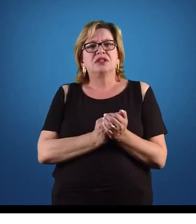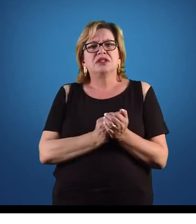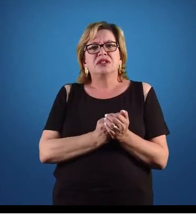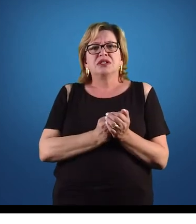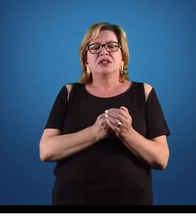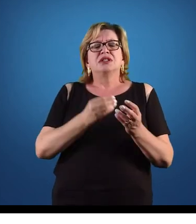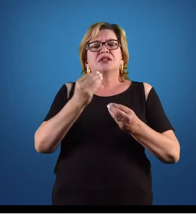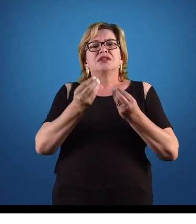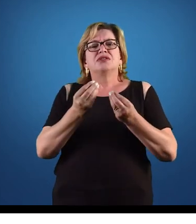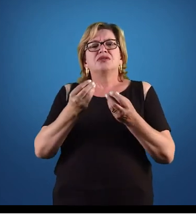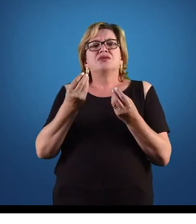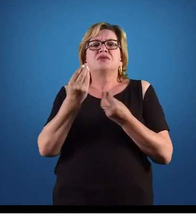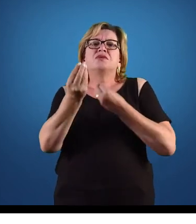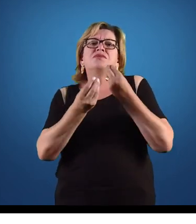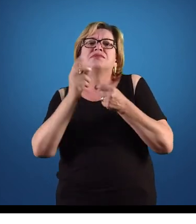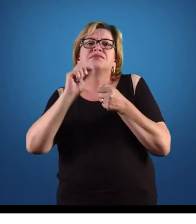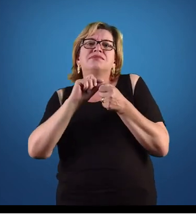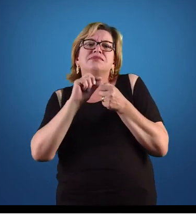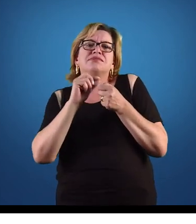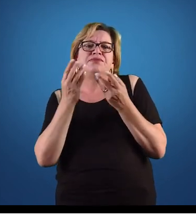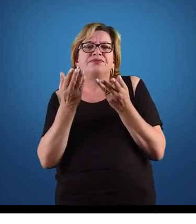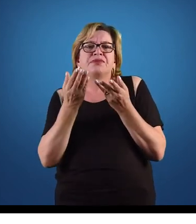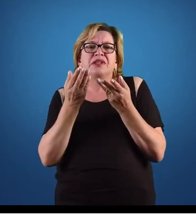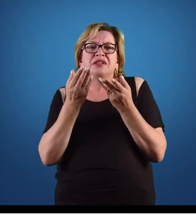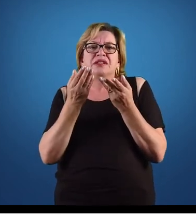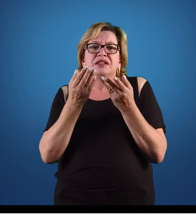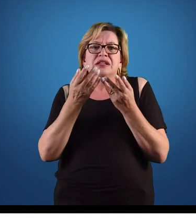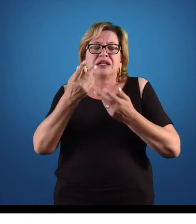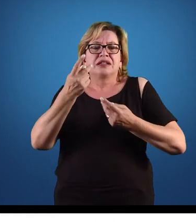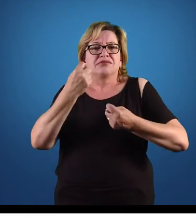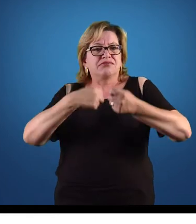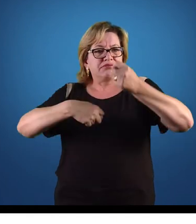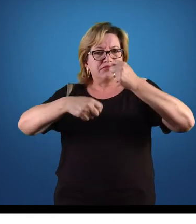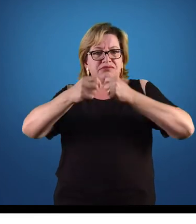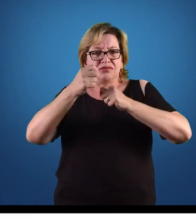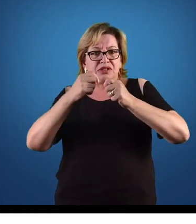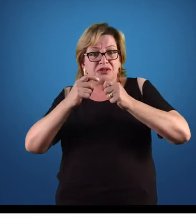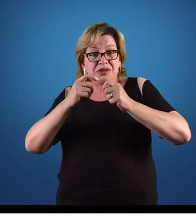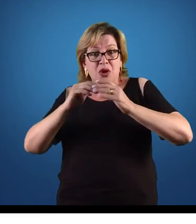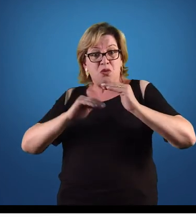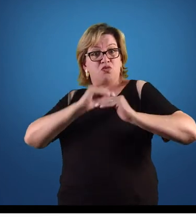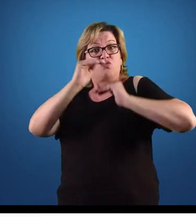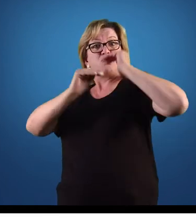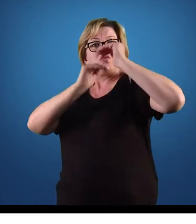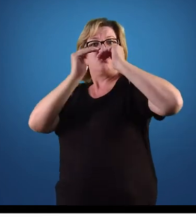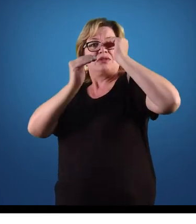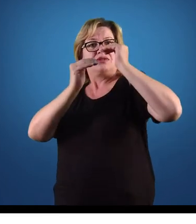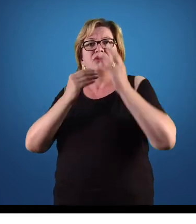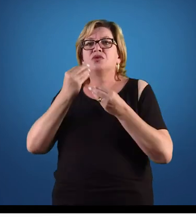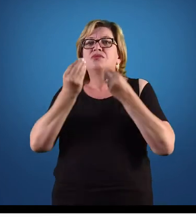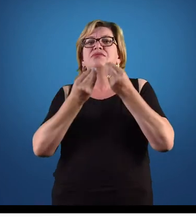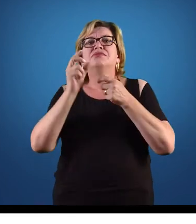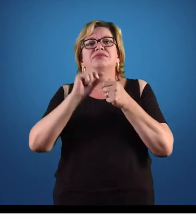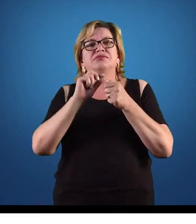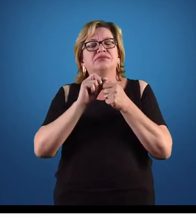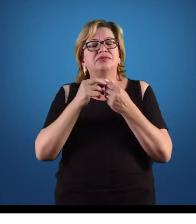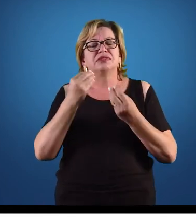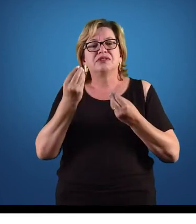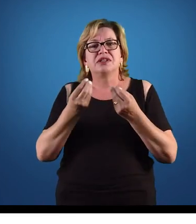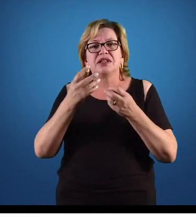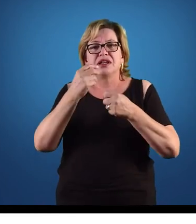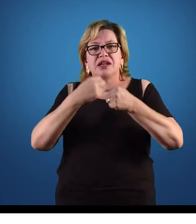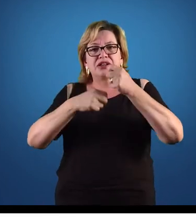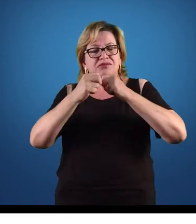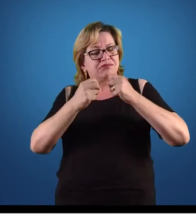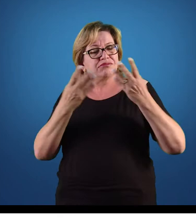como fazer com que essa economia voltasse a crescer? Como fazer com que essa economia